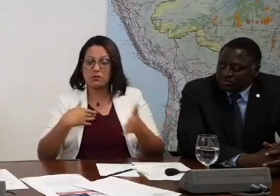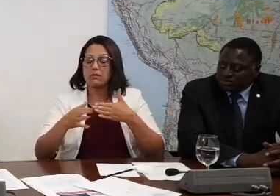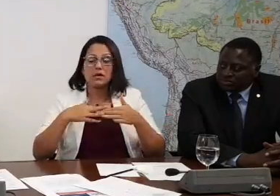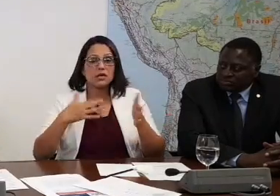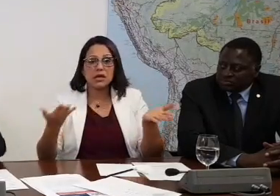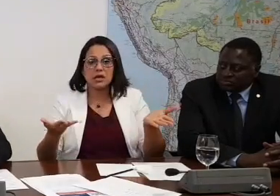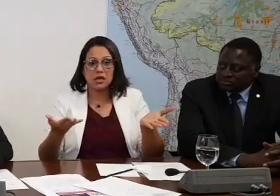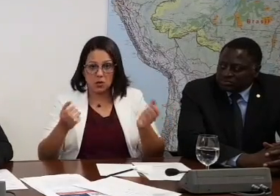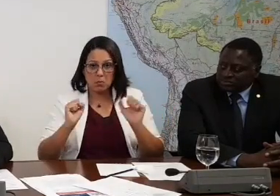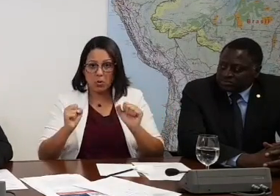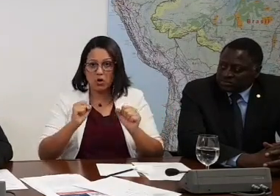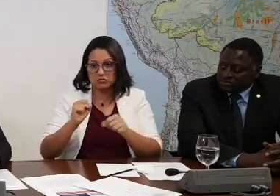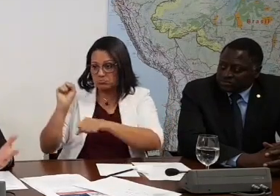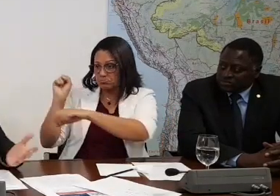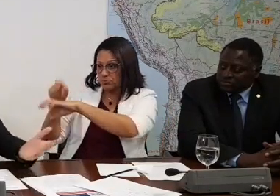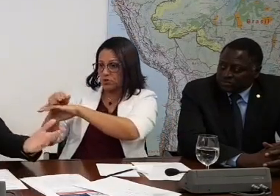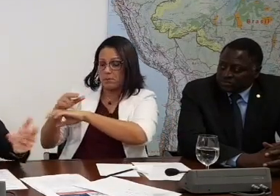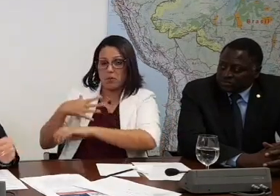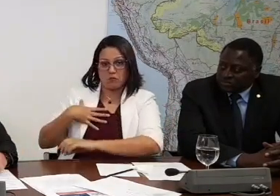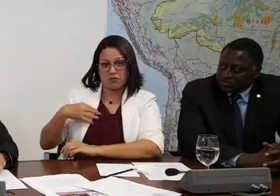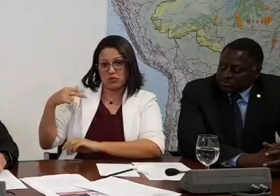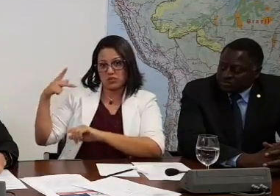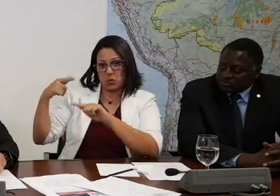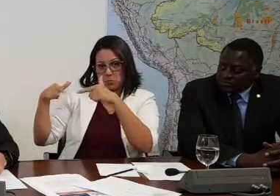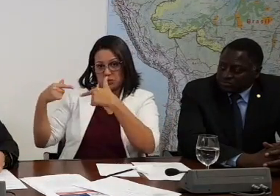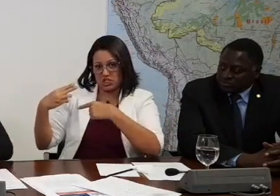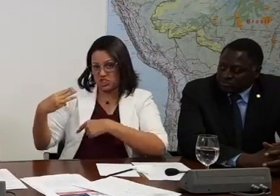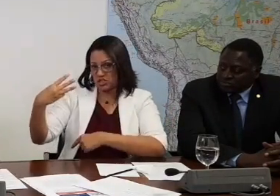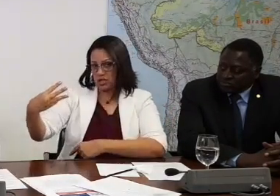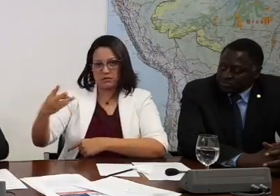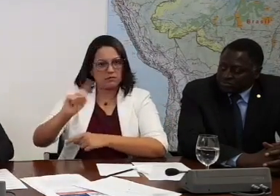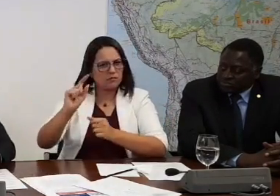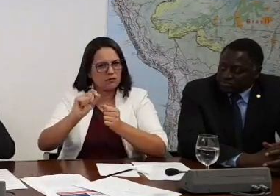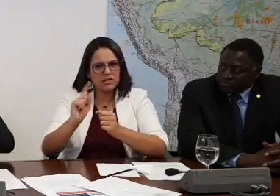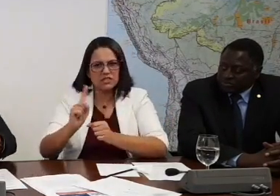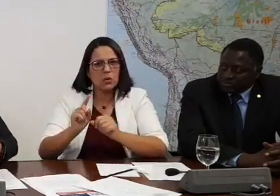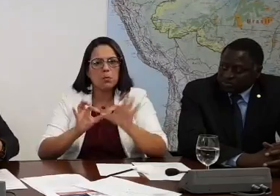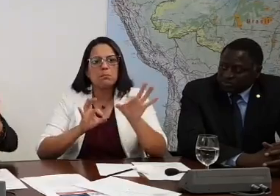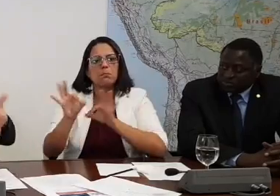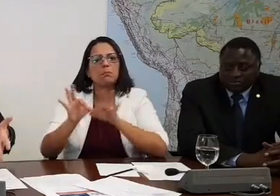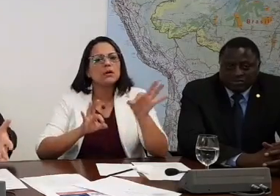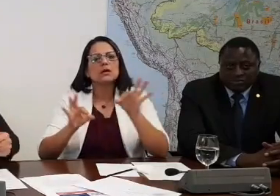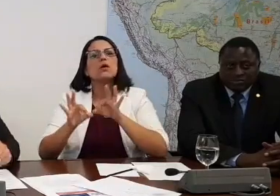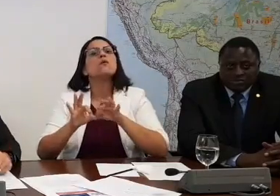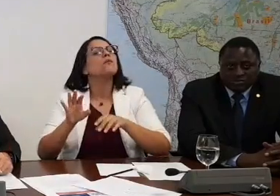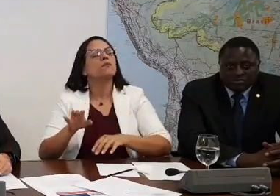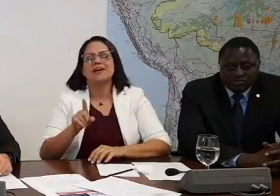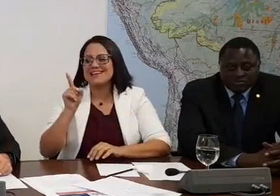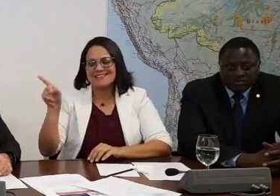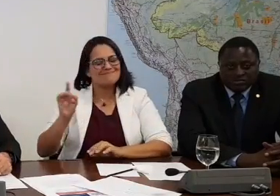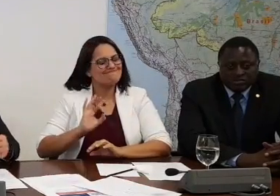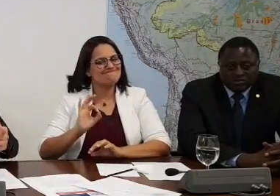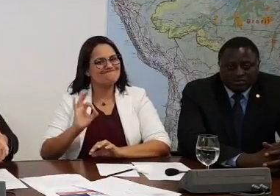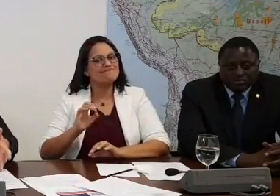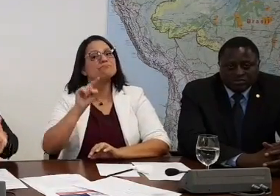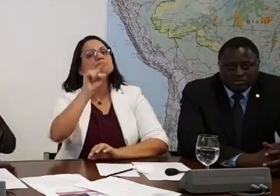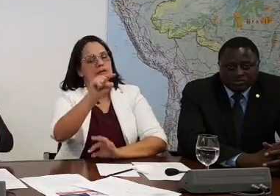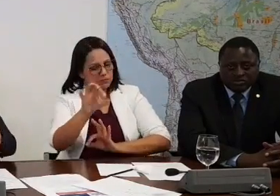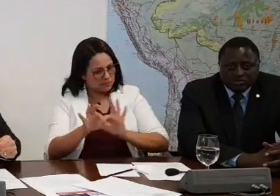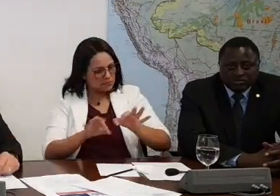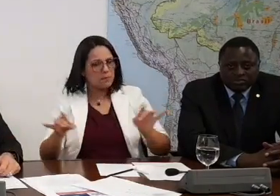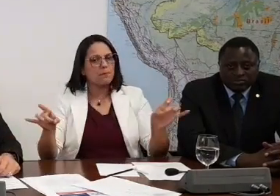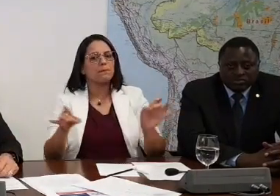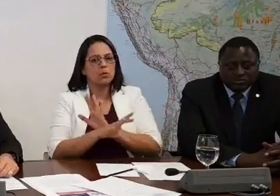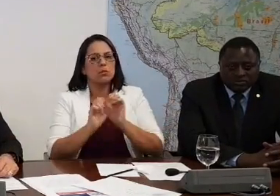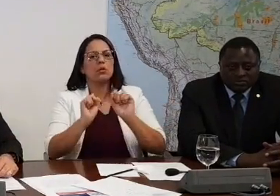Eu posso botar meu filho no ministério. Jamais farei isso aí. Não está preparado para estar preparado, sim, para ser